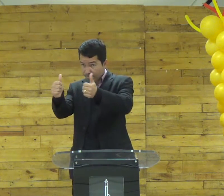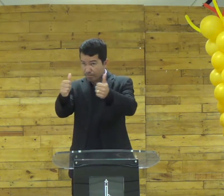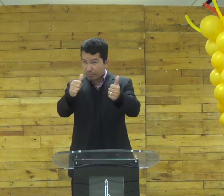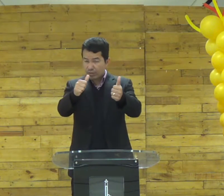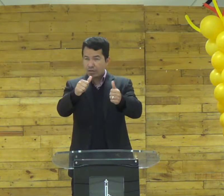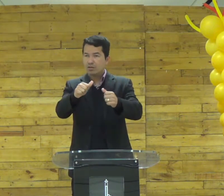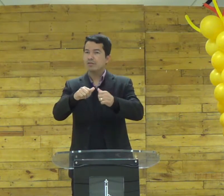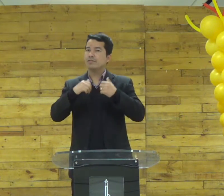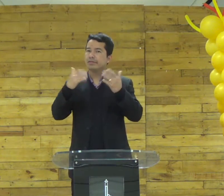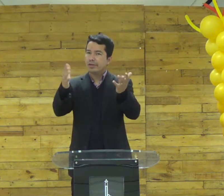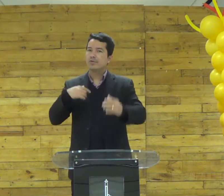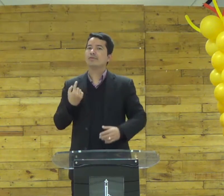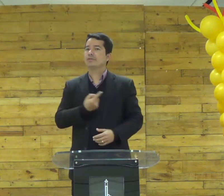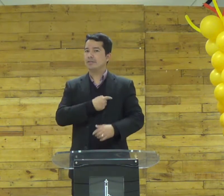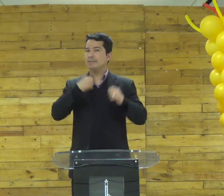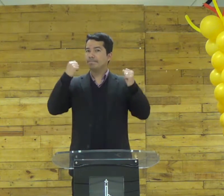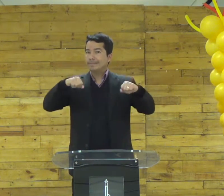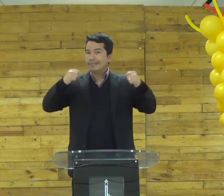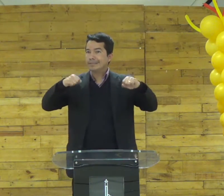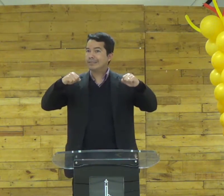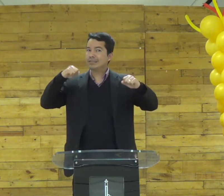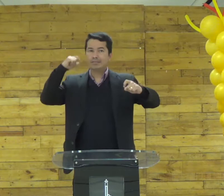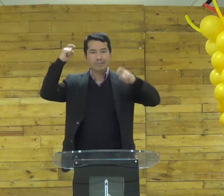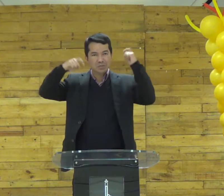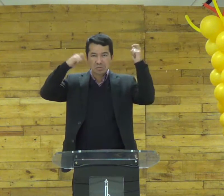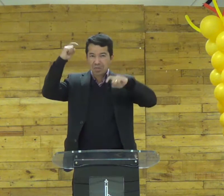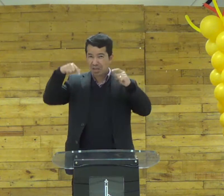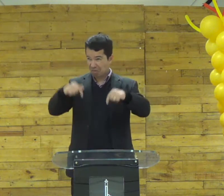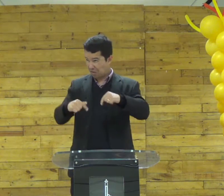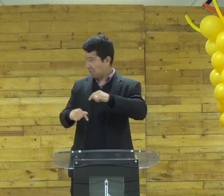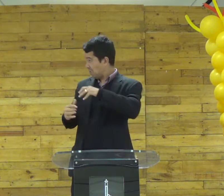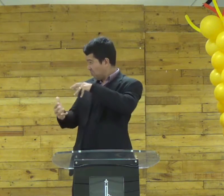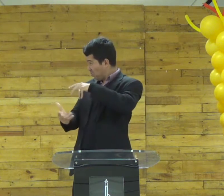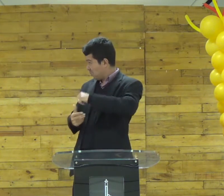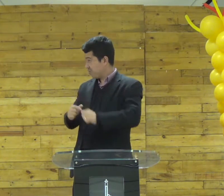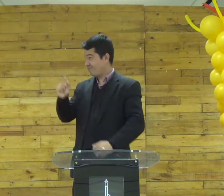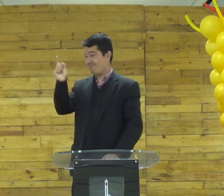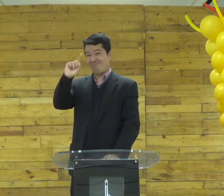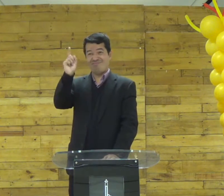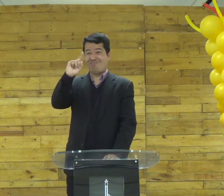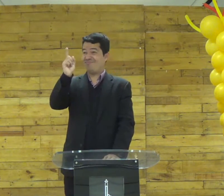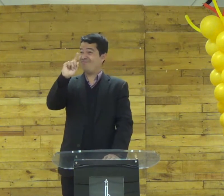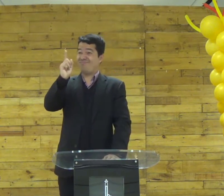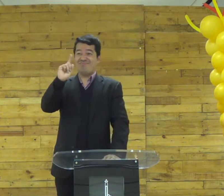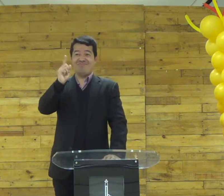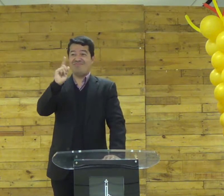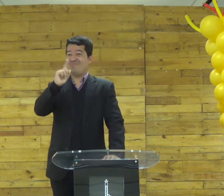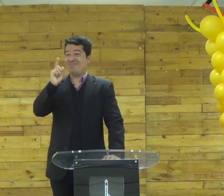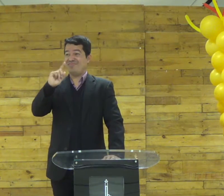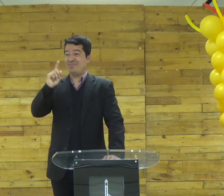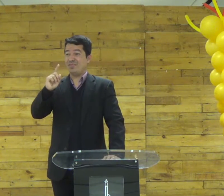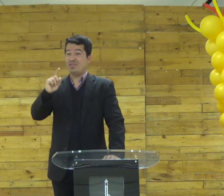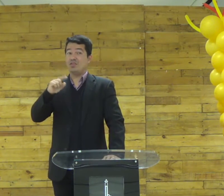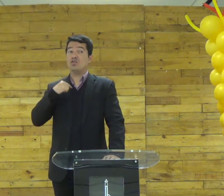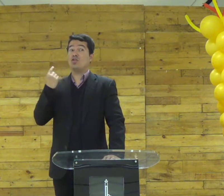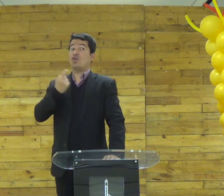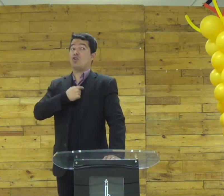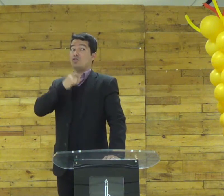tá acredita nisso nós precisamos nos preocupar não com as coisas terrenas mas com as